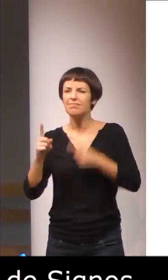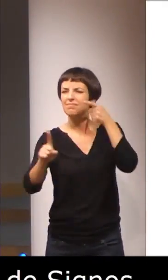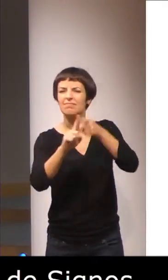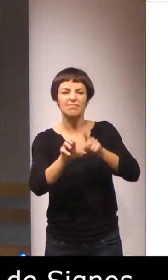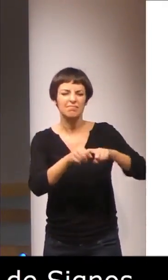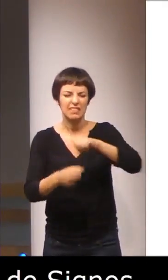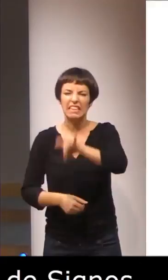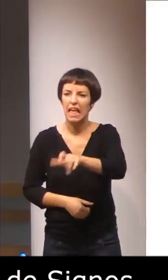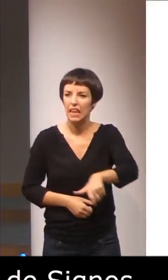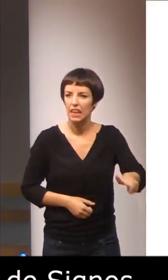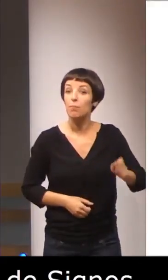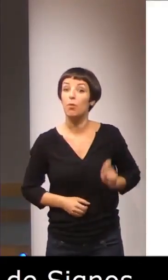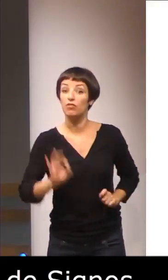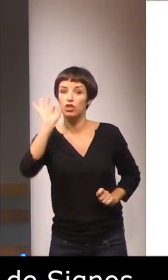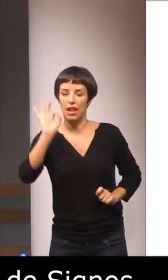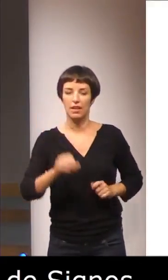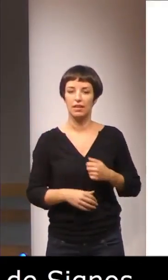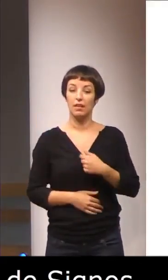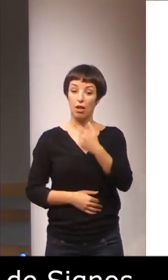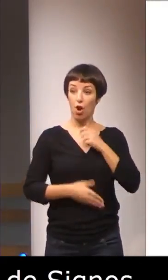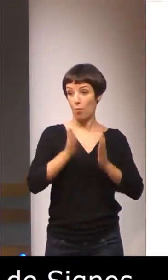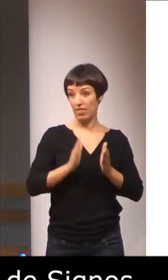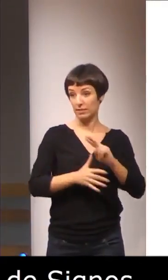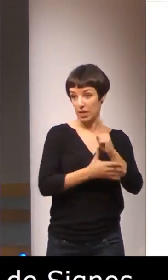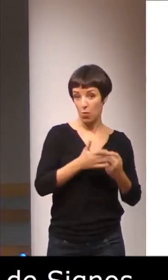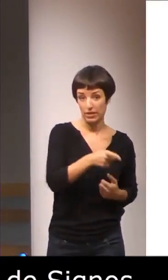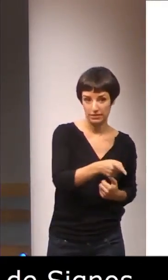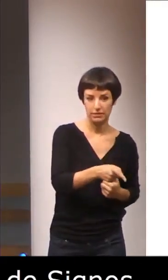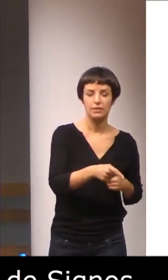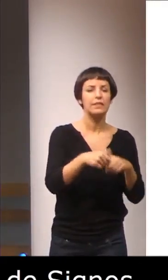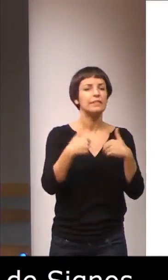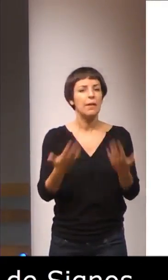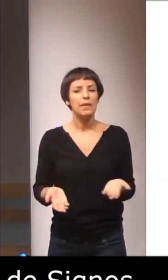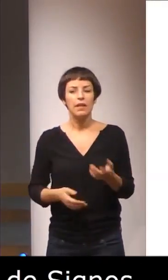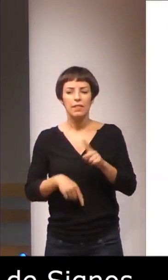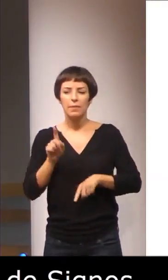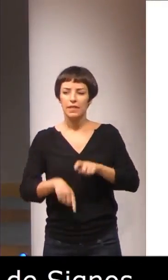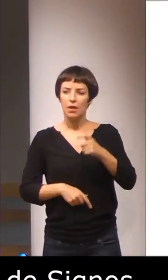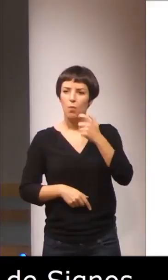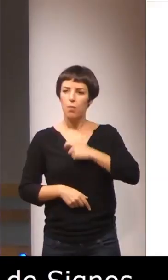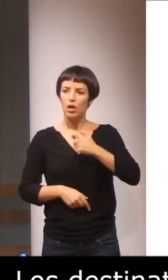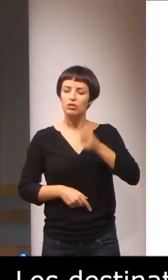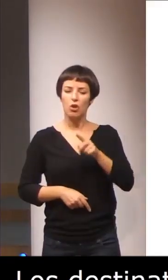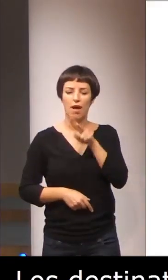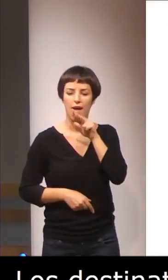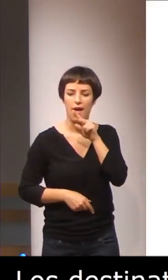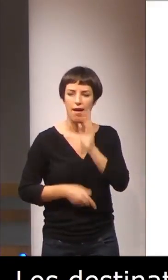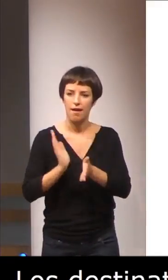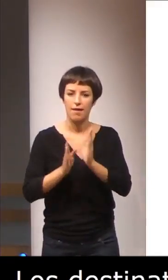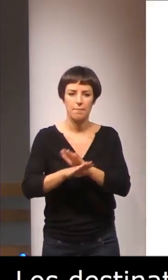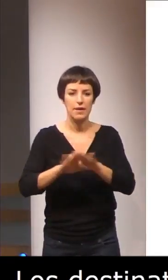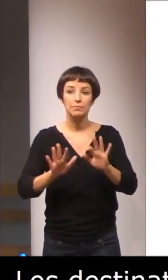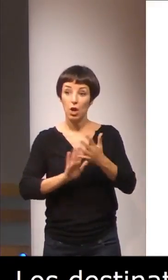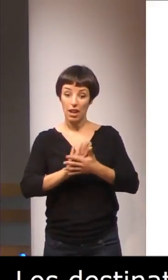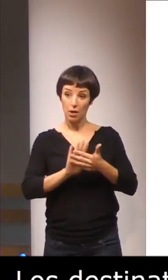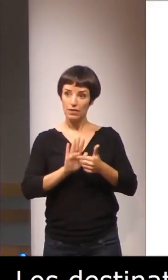Pues a logopedas que trabajan en la modalidad bilingüe, pero también a aquellos que trabajan en la modalidad oral, pero que utilizan la lengua